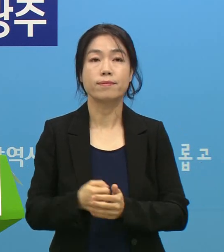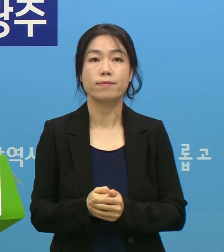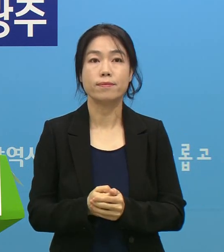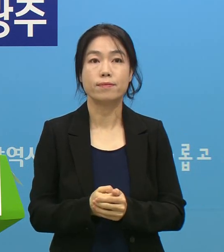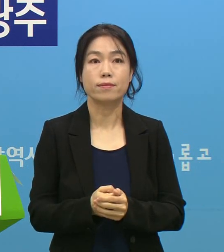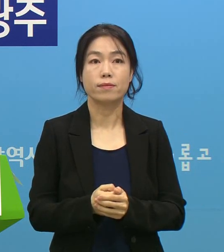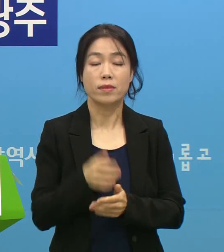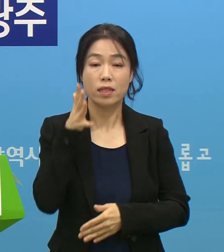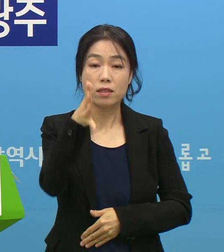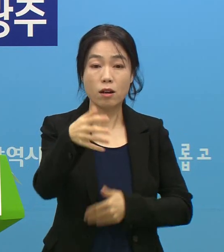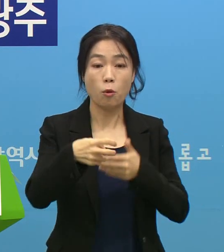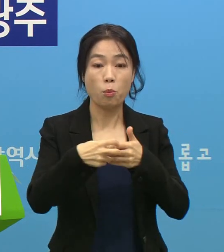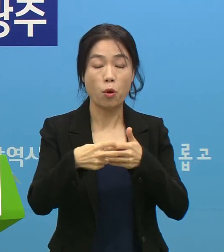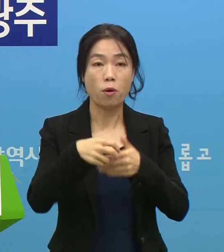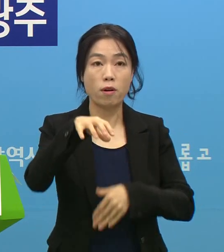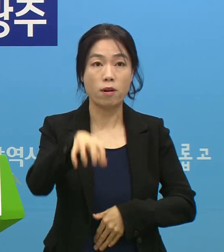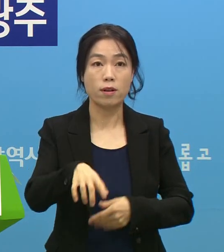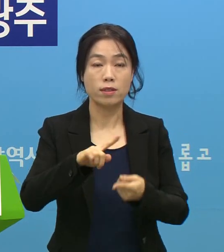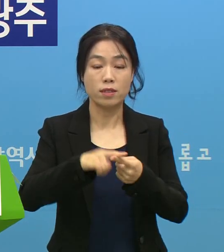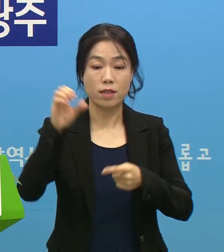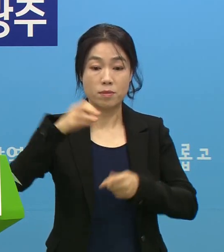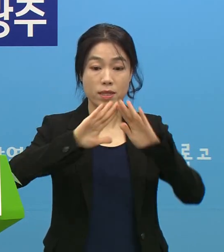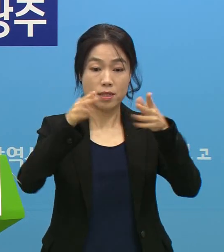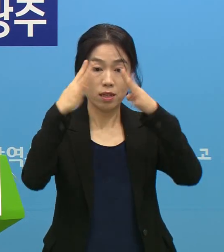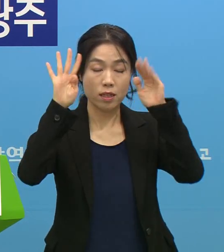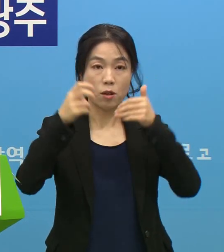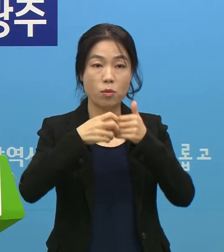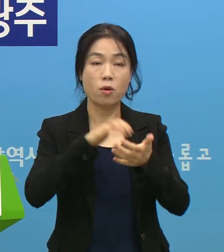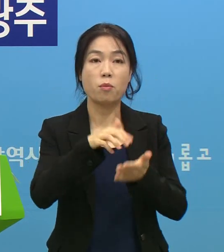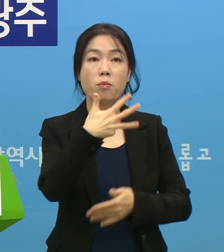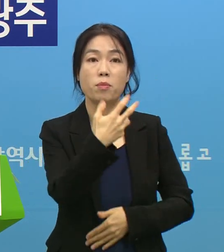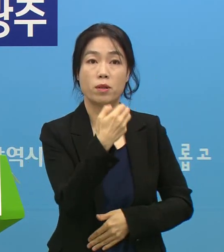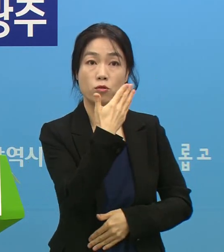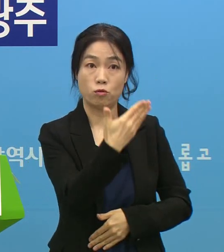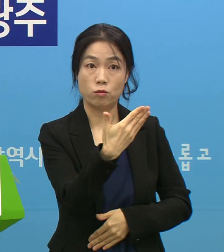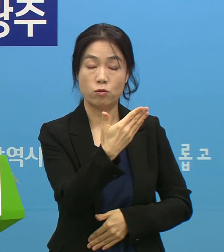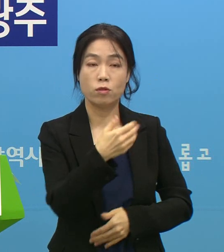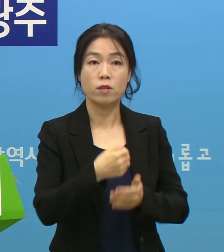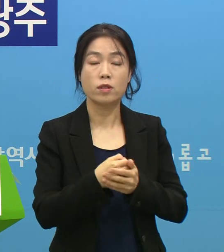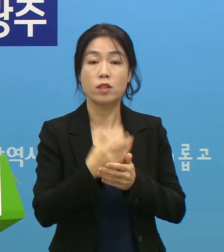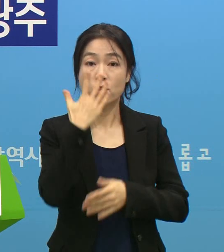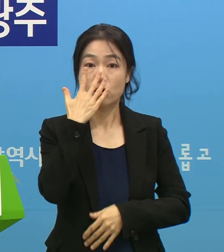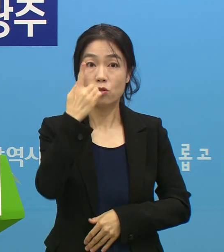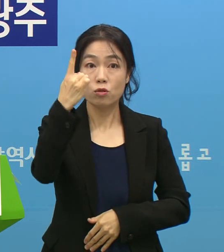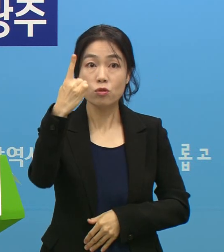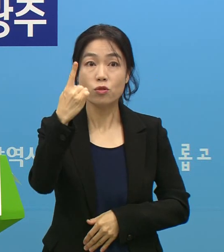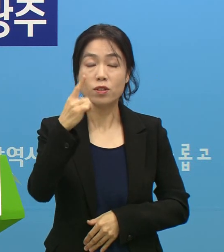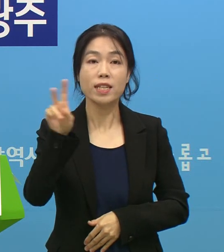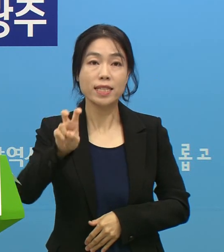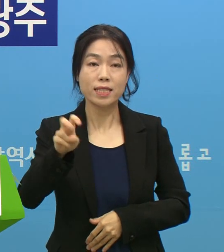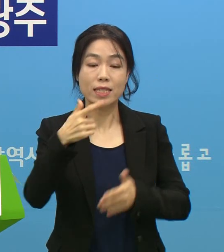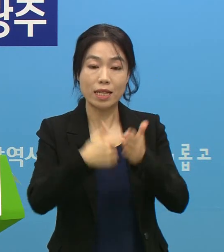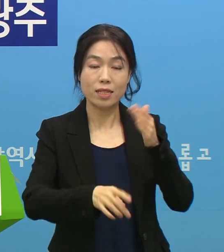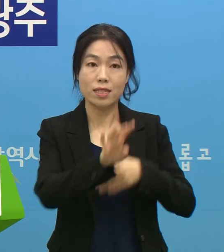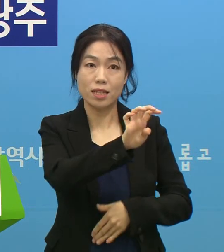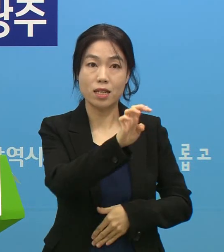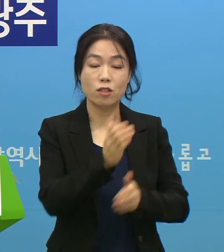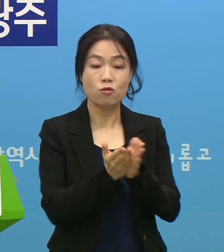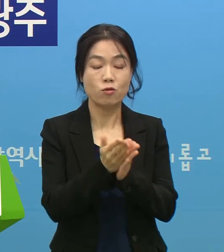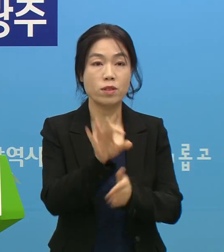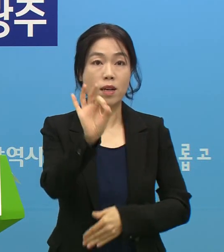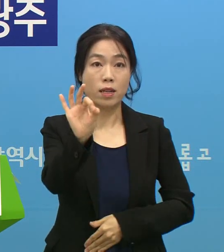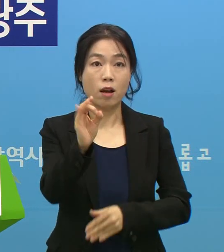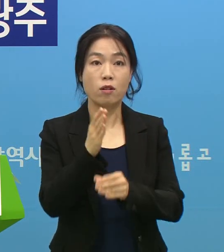그다음에 전담병원에 대해서는 빅고을 전담병원 89병상, 순천의 20, 강진의 40, 군산의